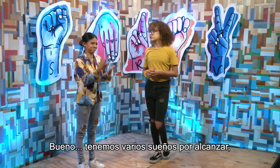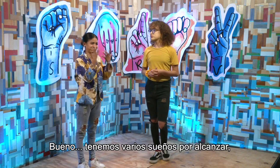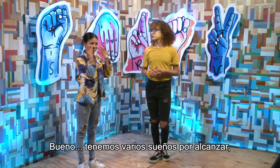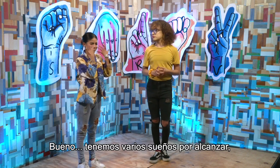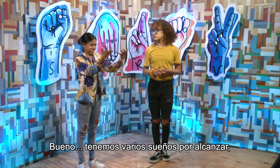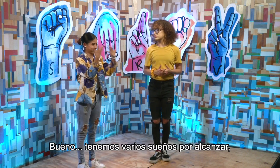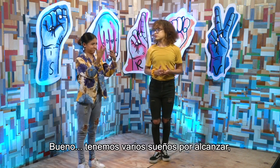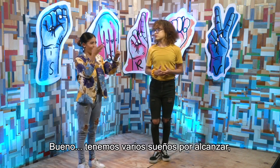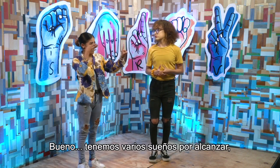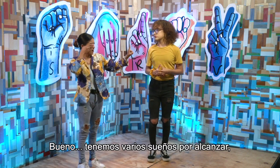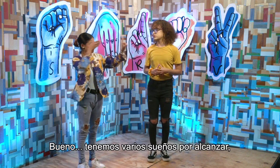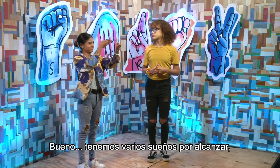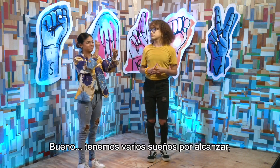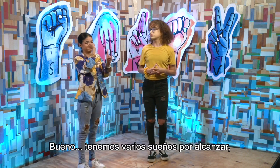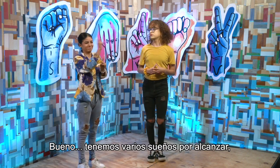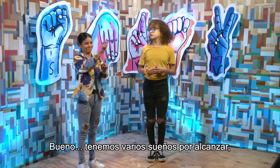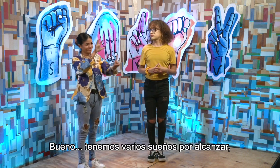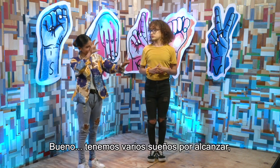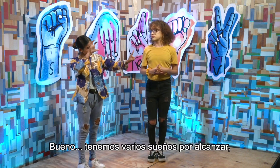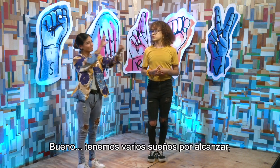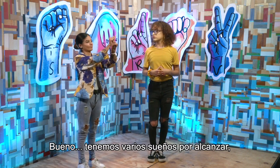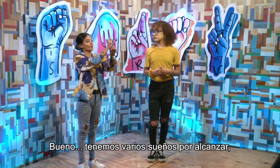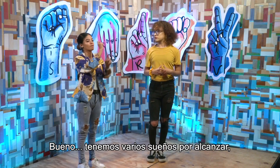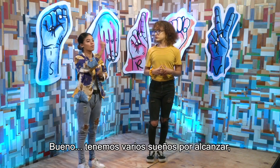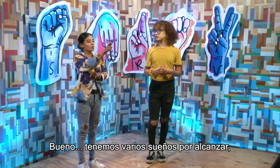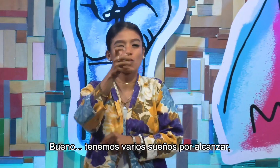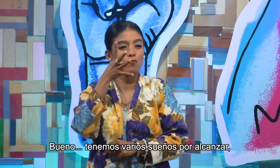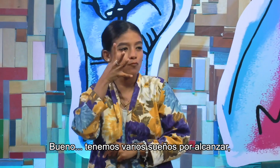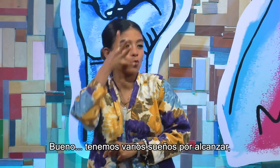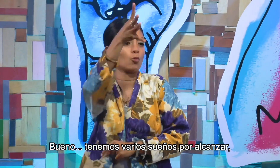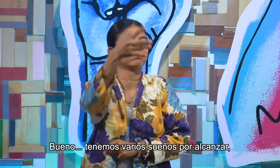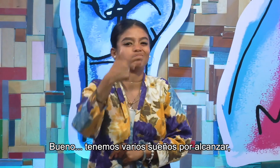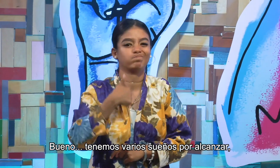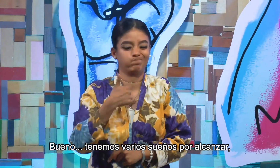Bueno, tenemos varios sueños por alcanzar